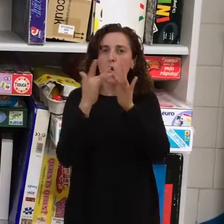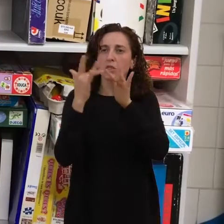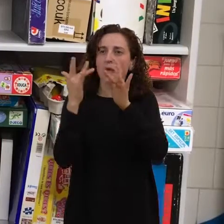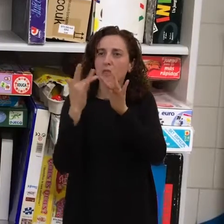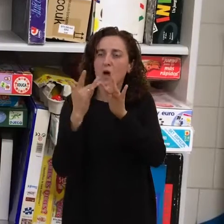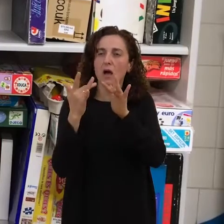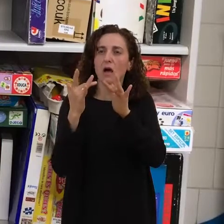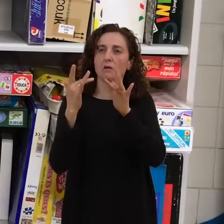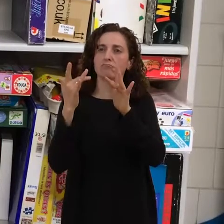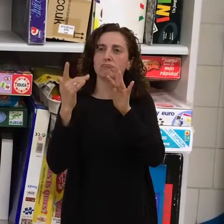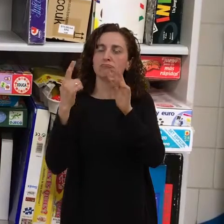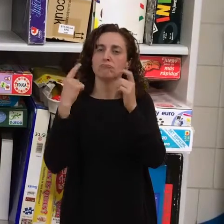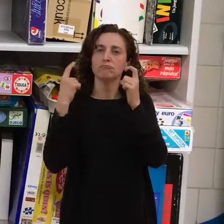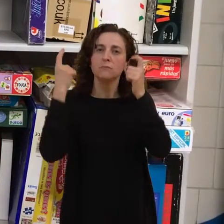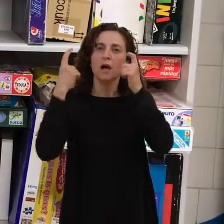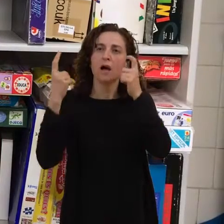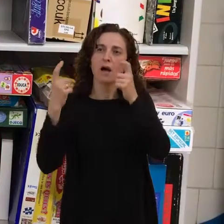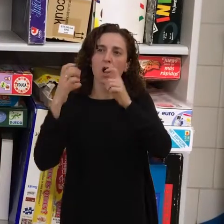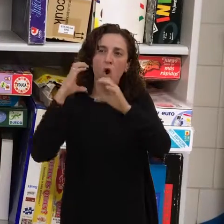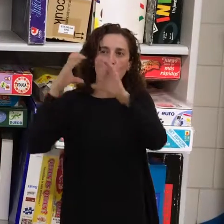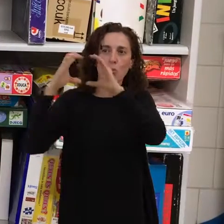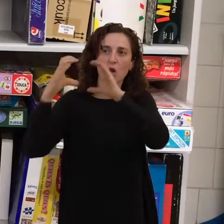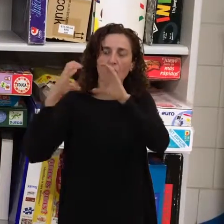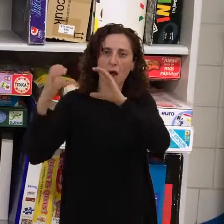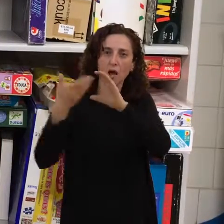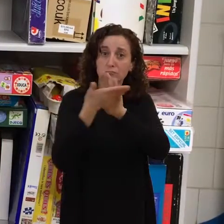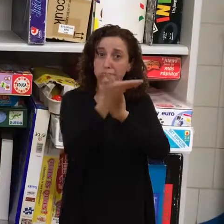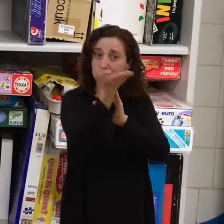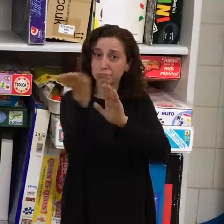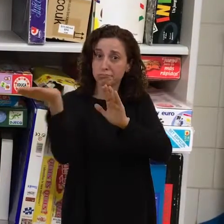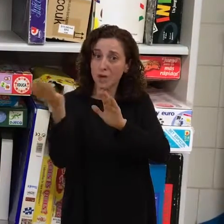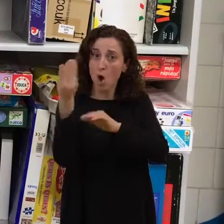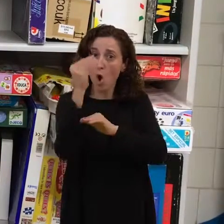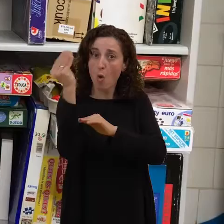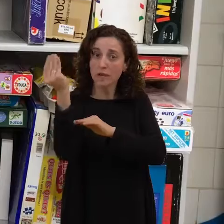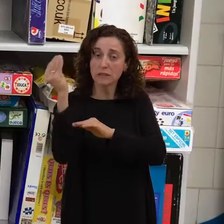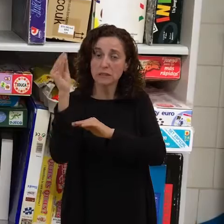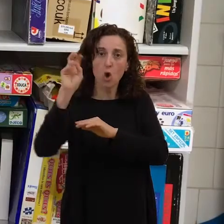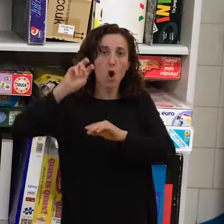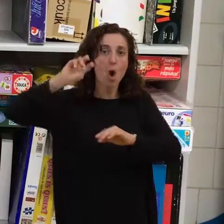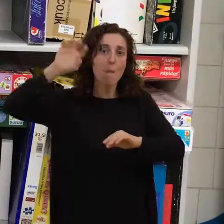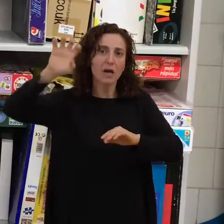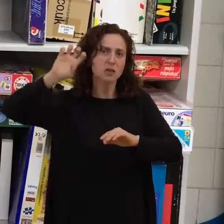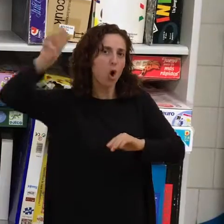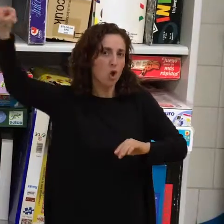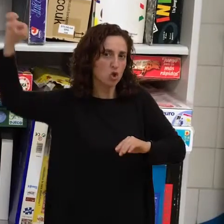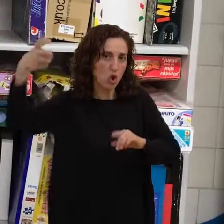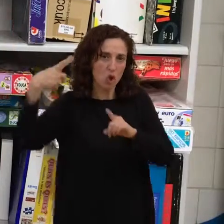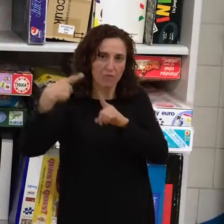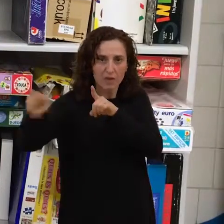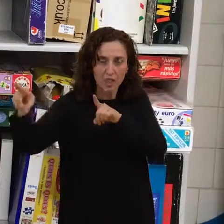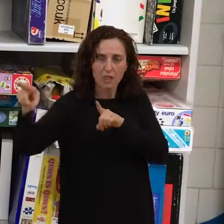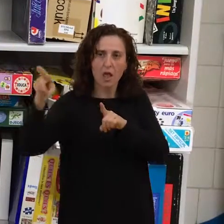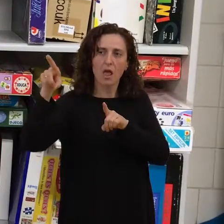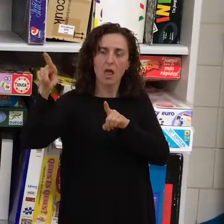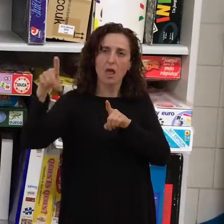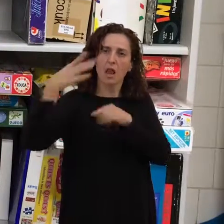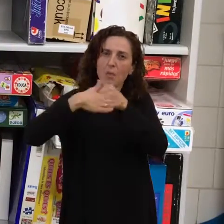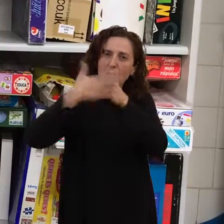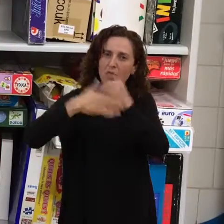comunicarse con jóvenes de otros países. Porque, como lengua de signos